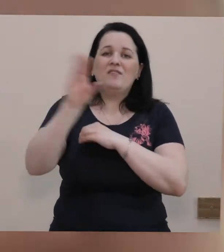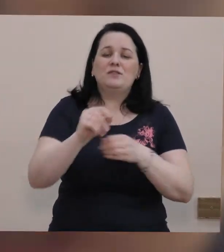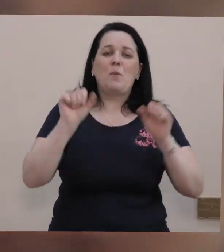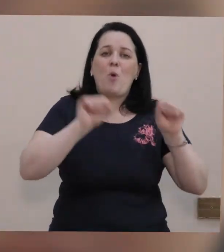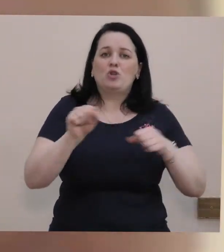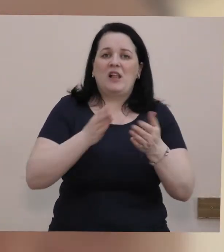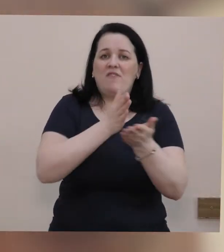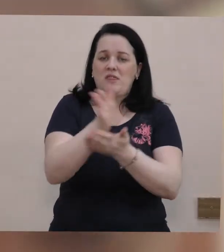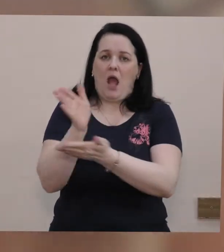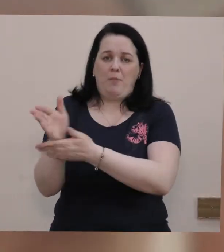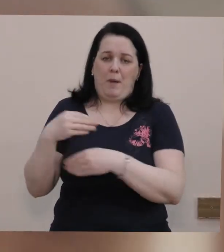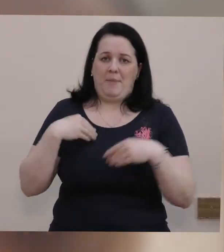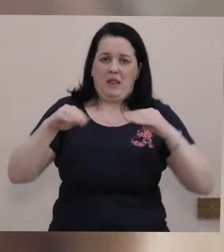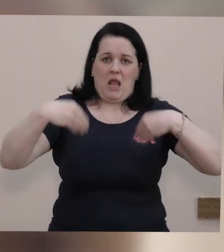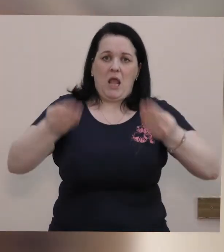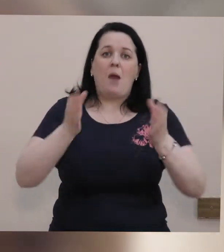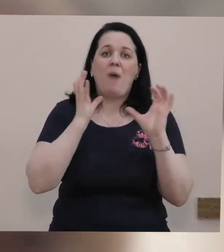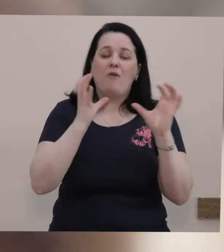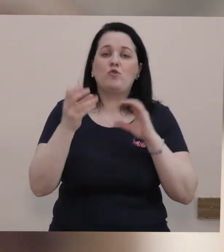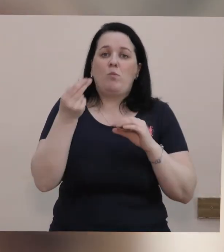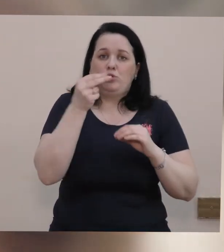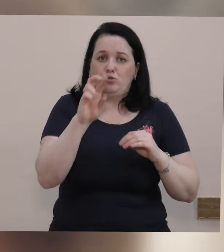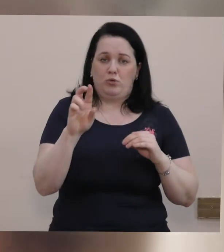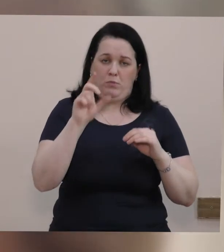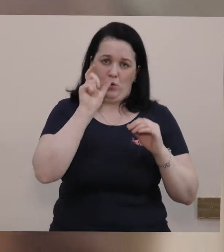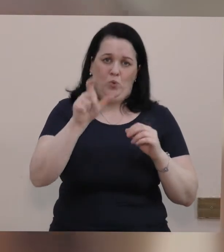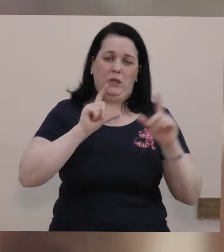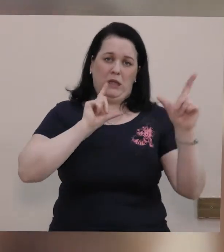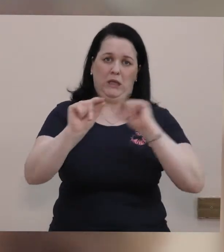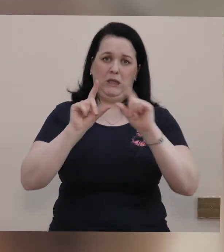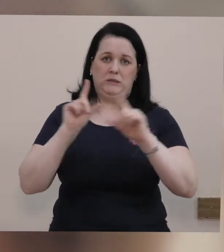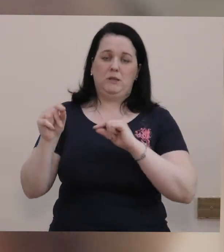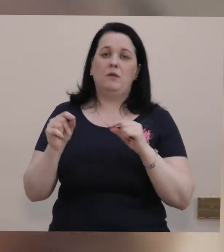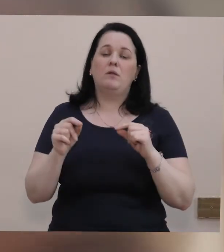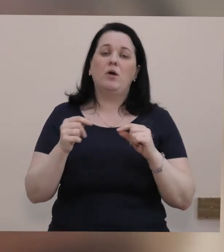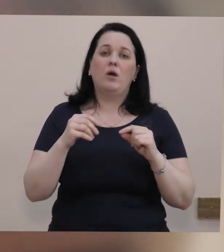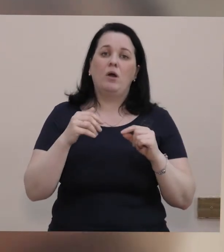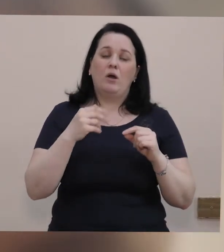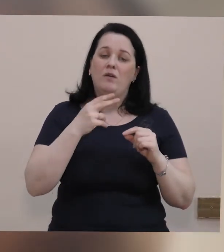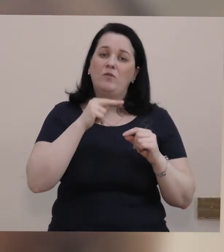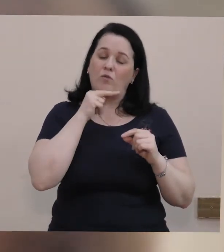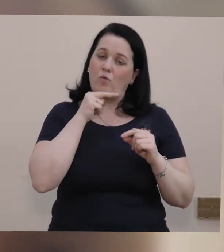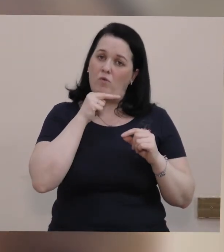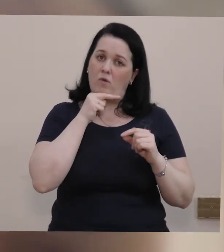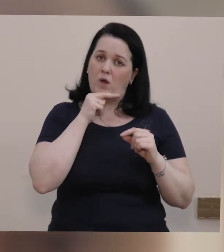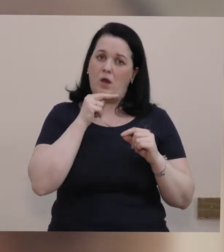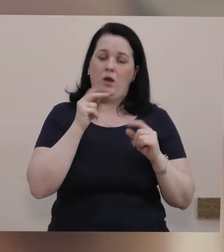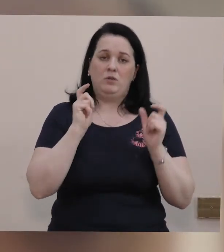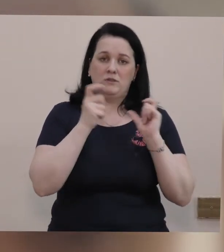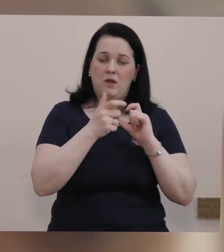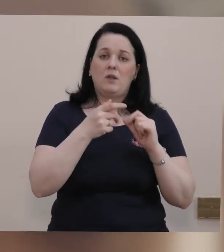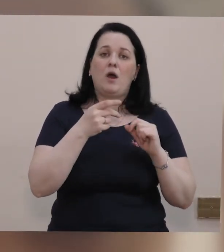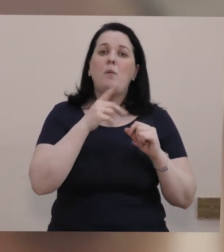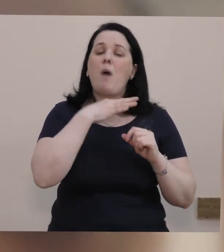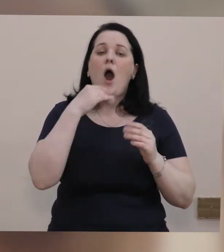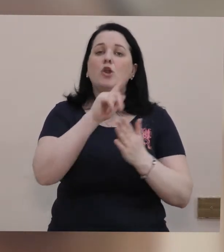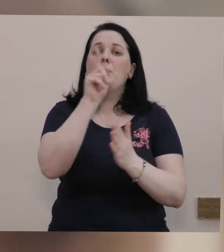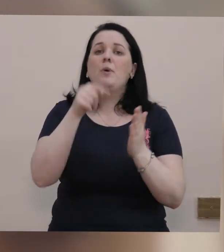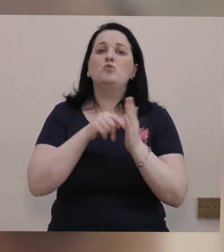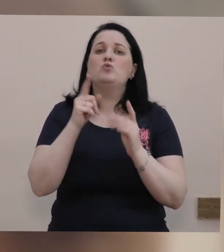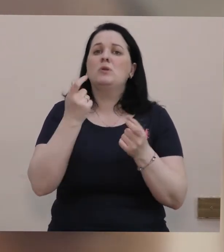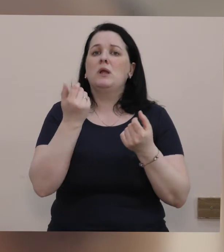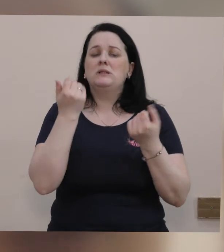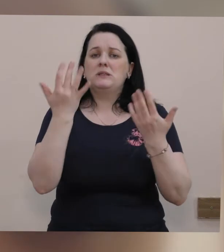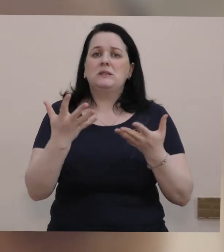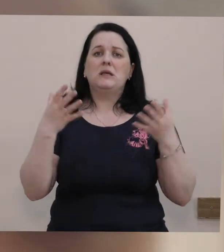напрямки. Ми даємо автобуси для того, щоб їздити. До речі, звертаю увагу, багато питань, чому